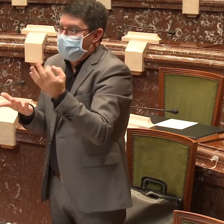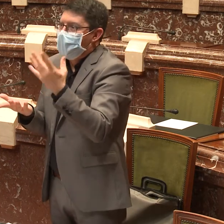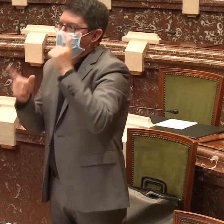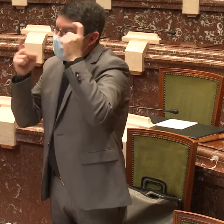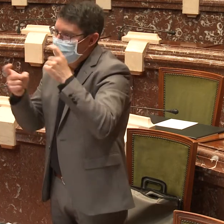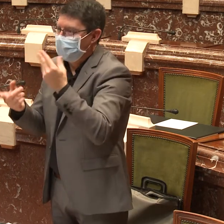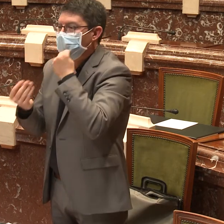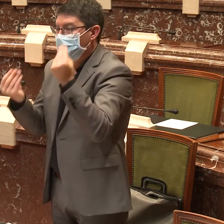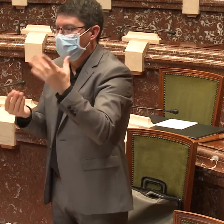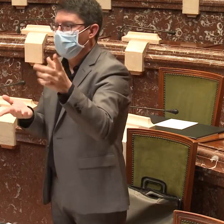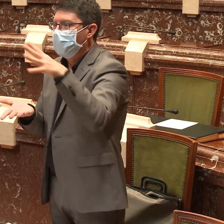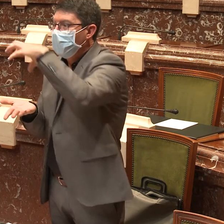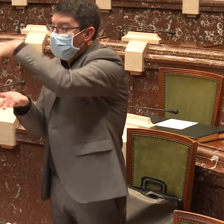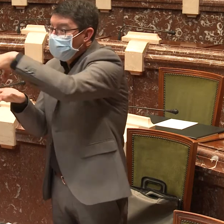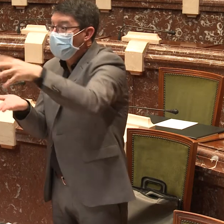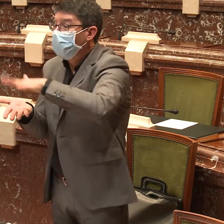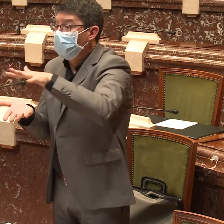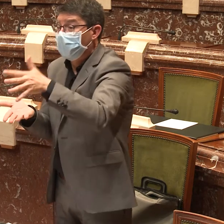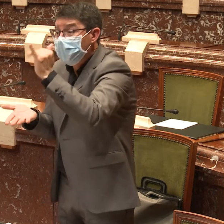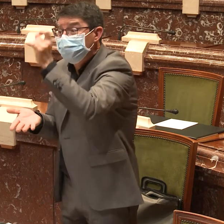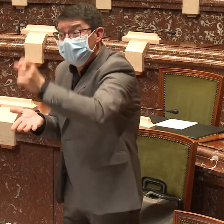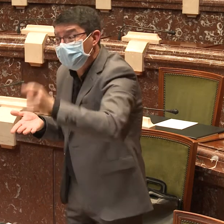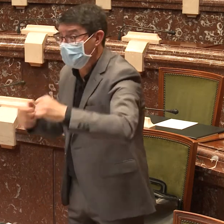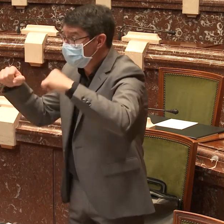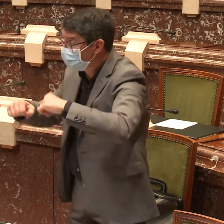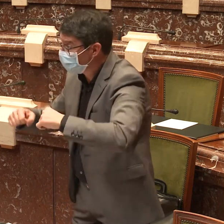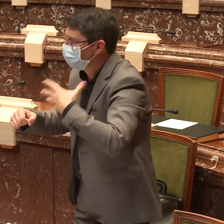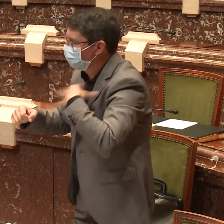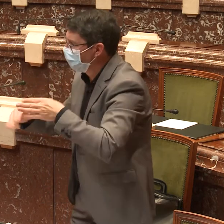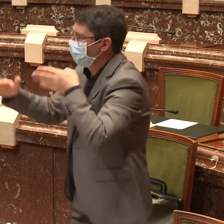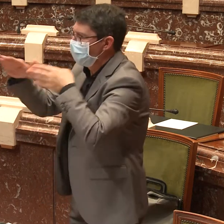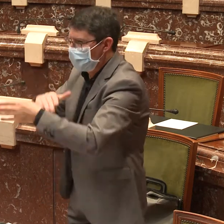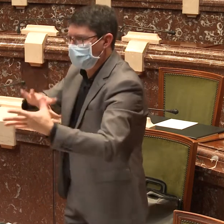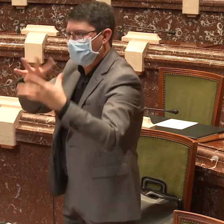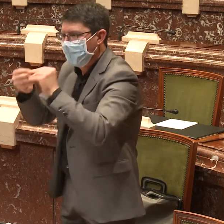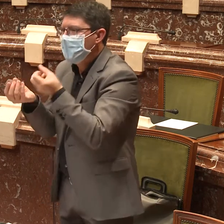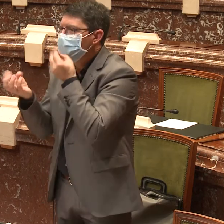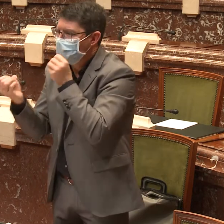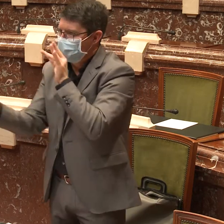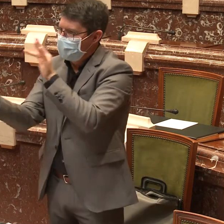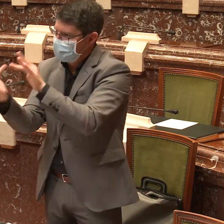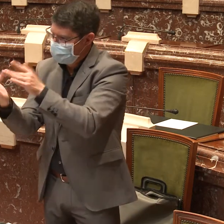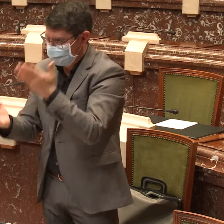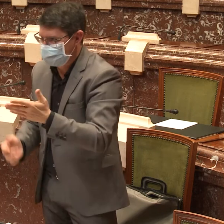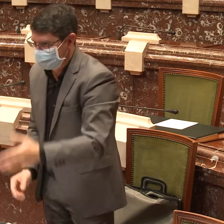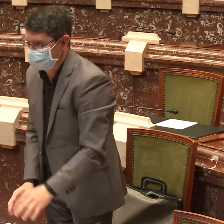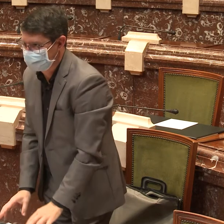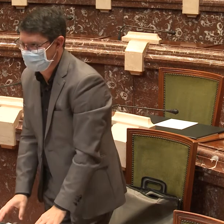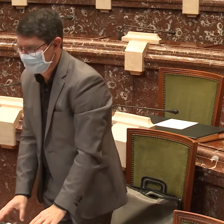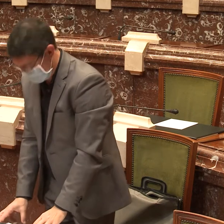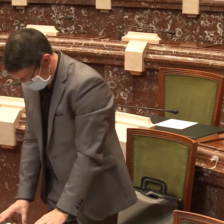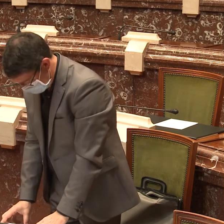Desde este punto de vista nosotros tenemos bastante experiencia, tenemos ese servicio donde